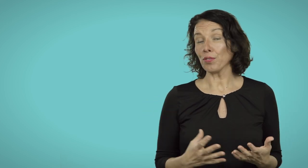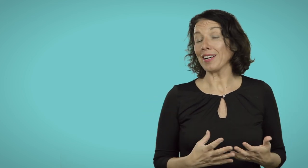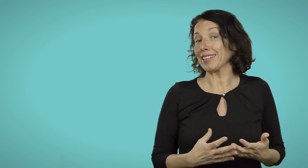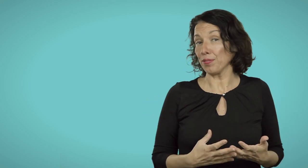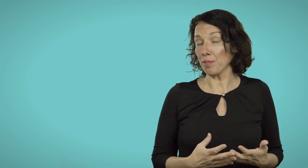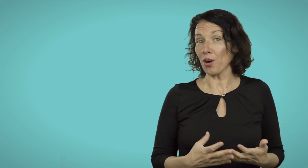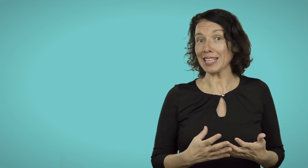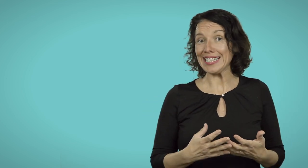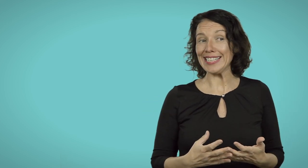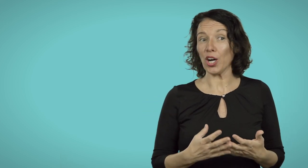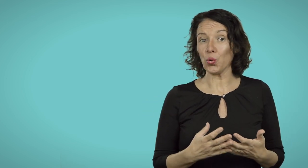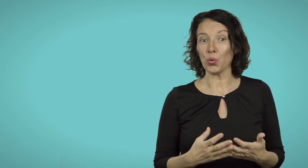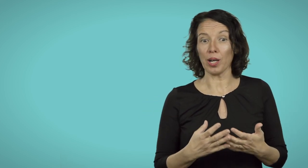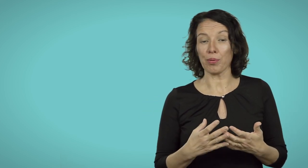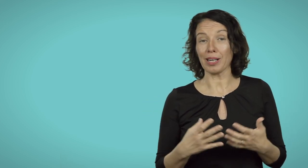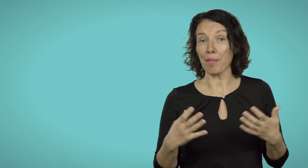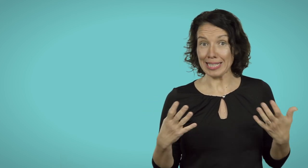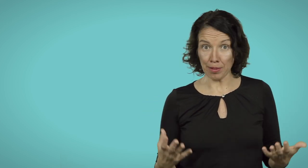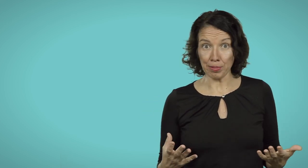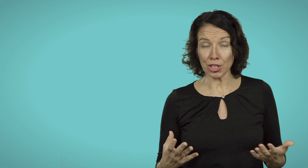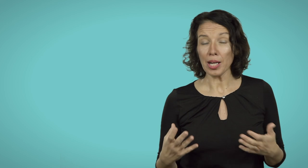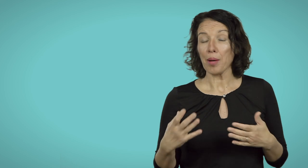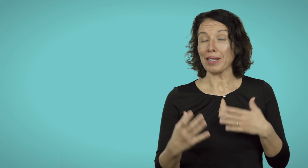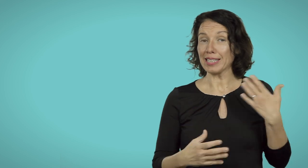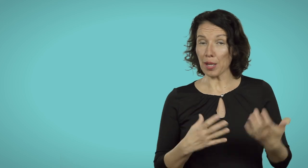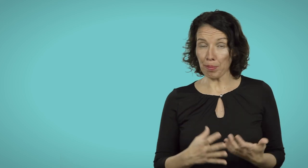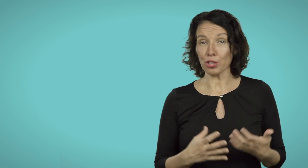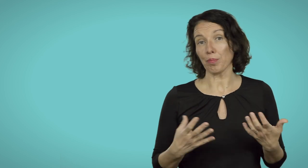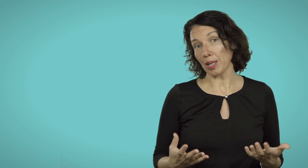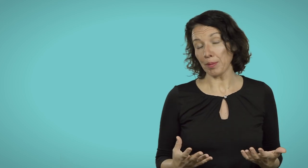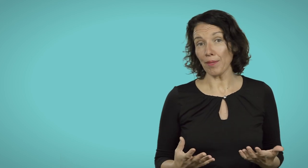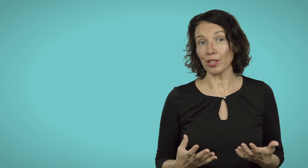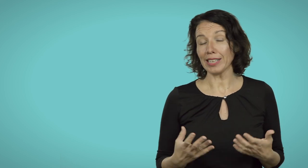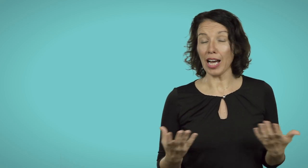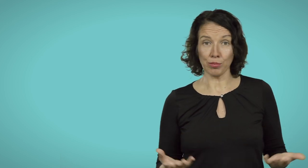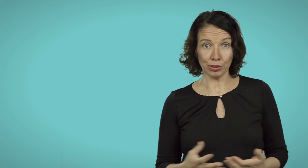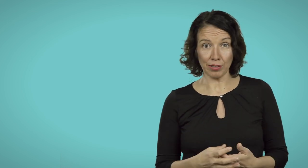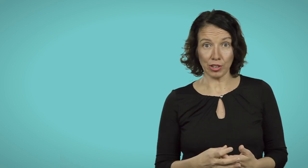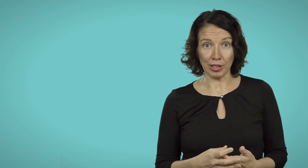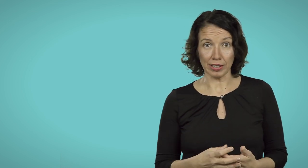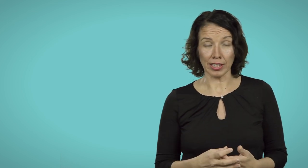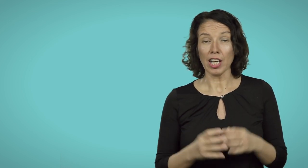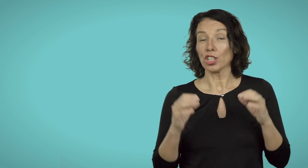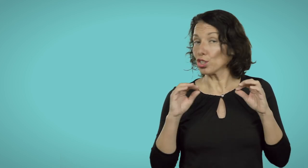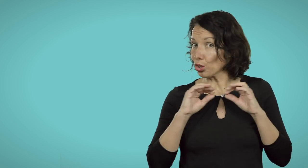infatti che Filmora sia un programma semplice per chi si approccia per la prima volta al mondo del video editing. Ci sono